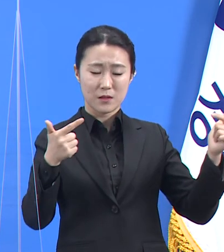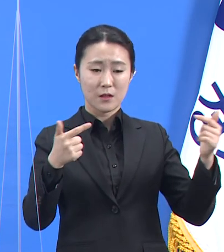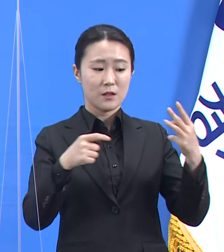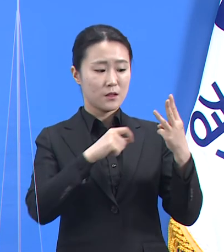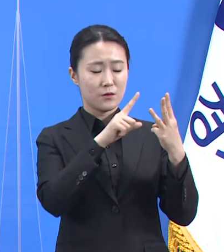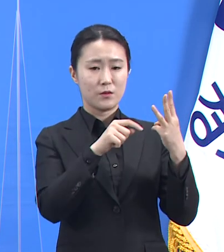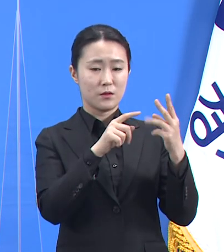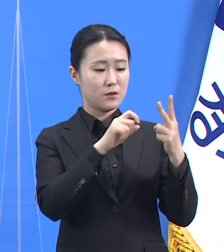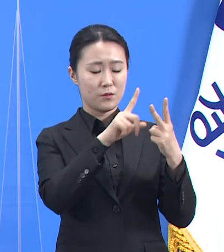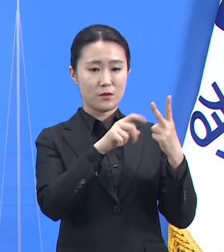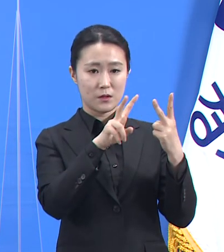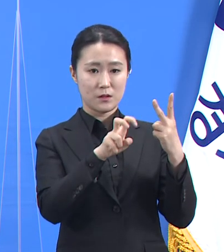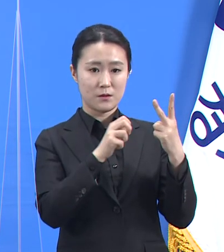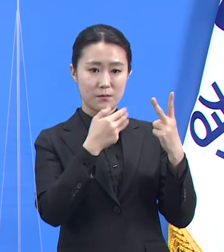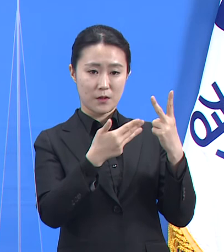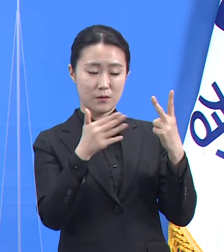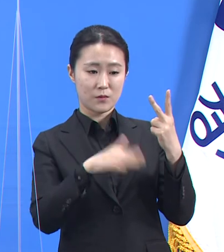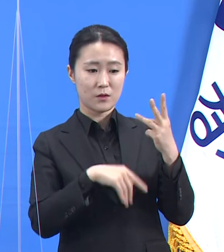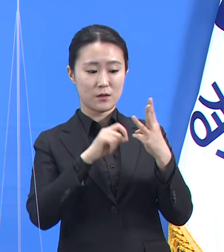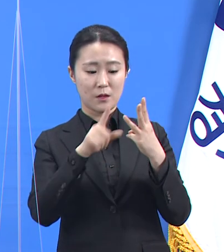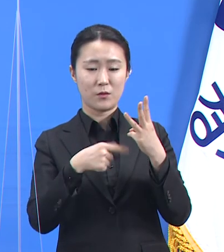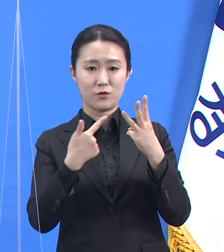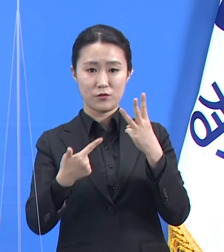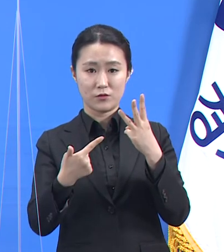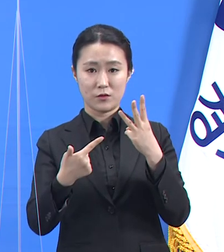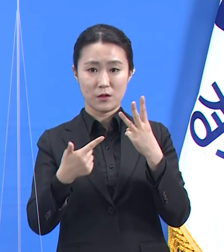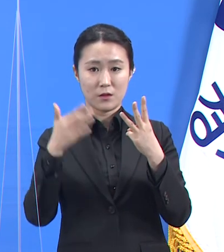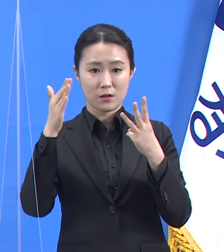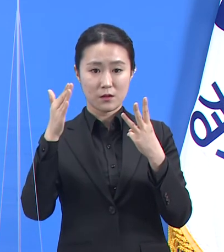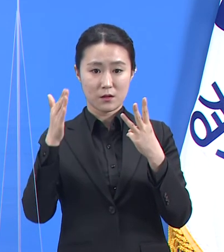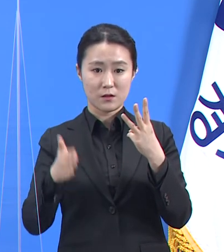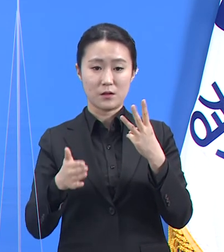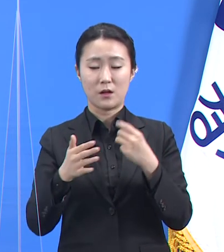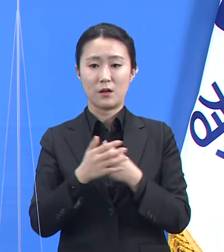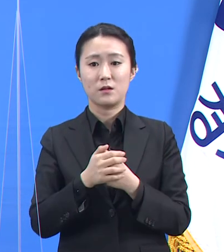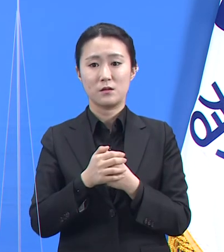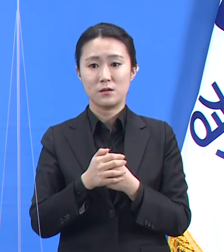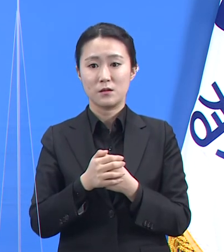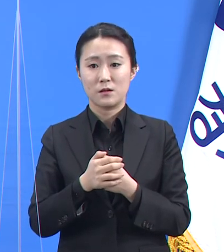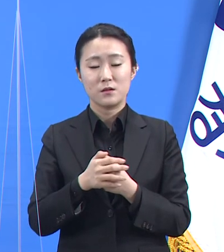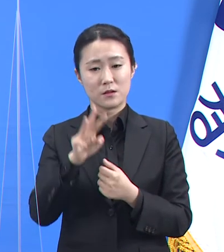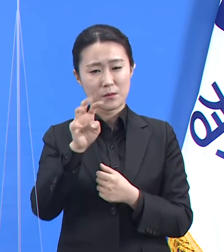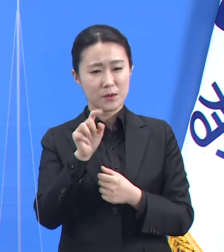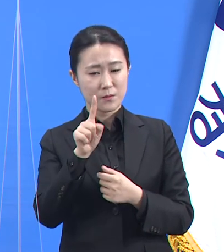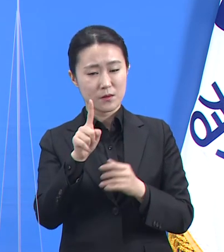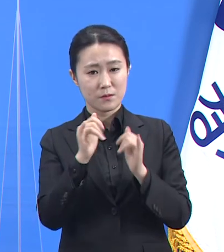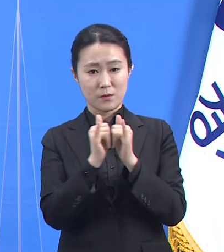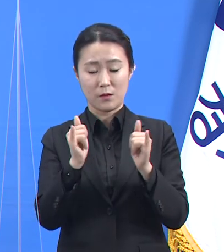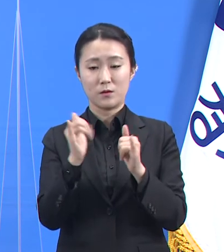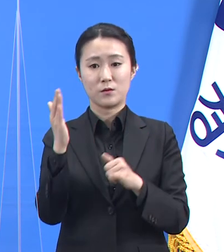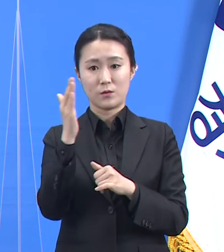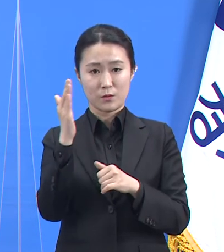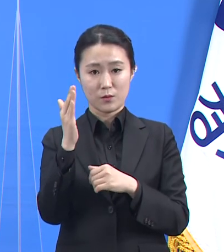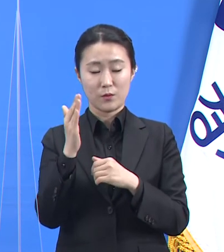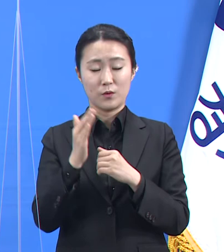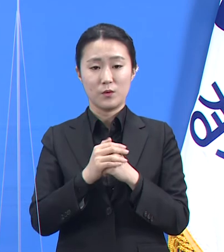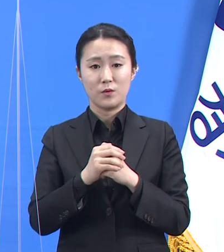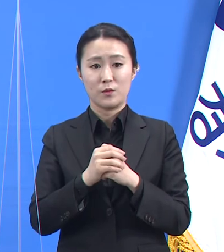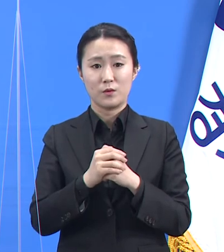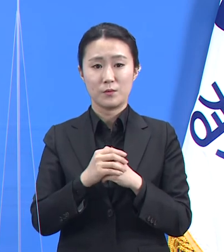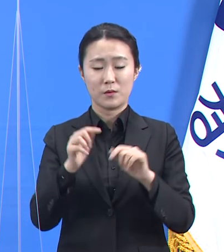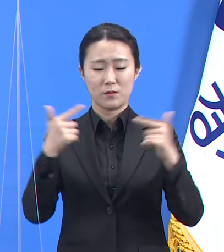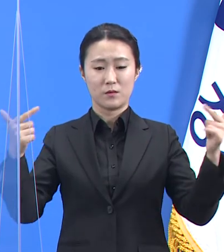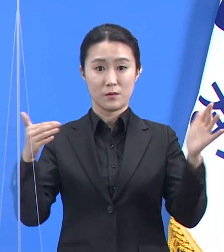3월 6일 사이 주에는 일평균 41.1명까지 증가했었습니다. 당시 도내 확진자 전체 숫자의